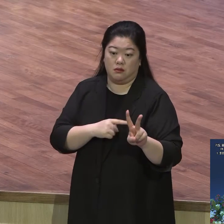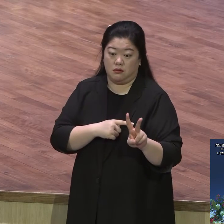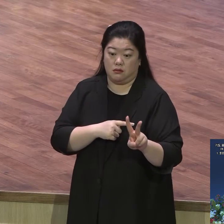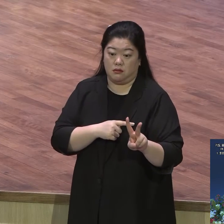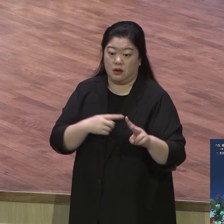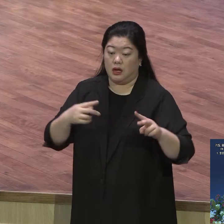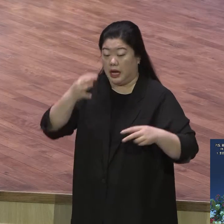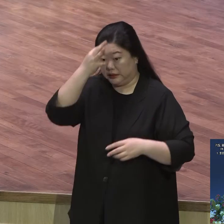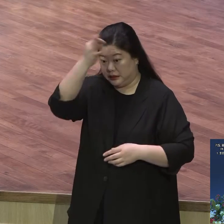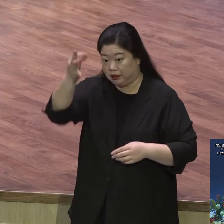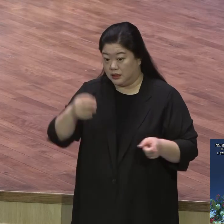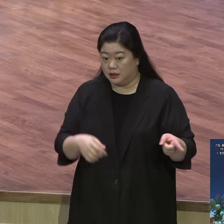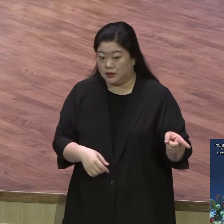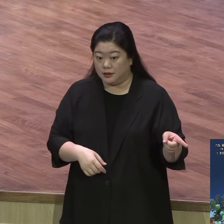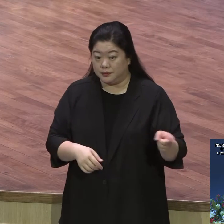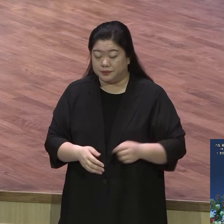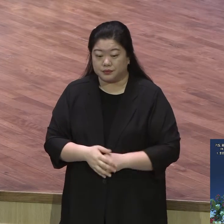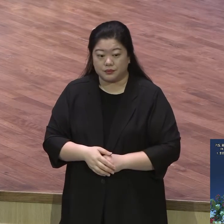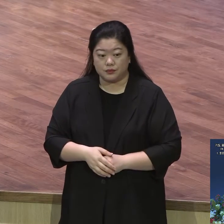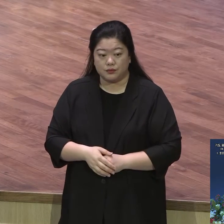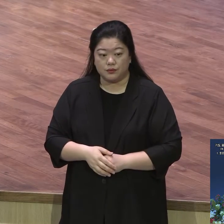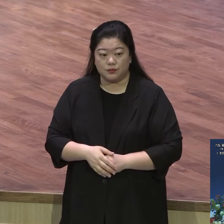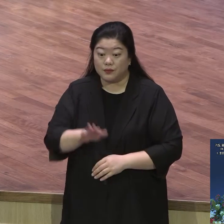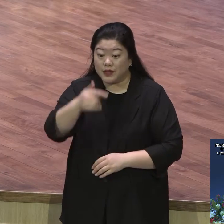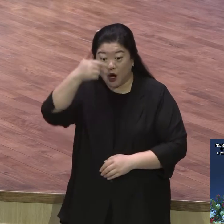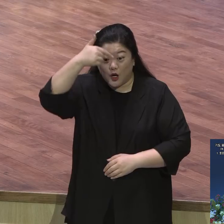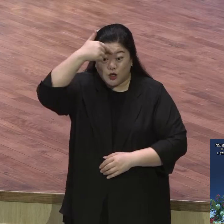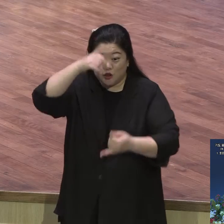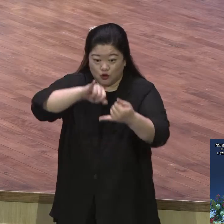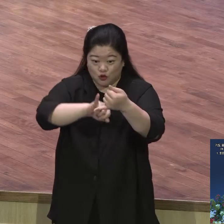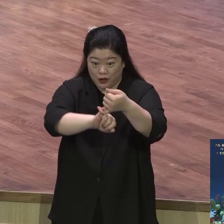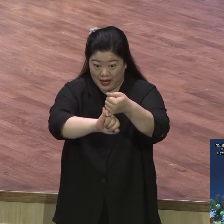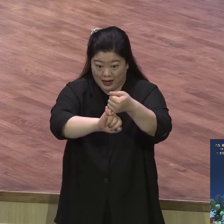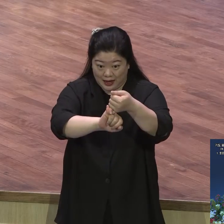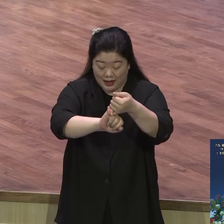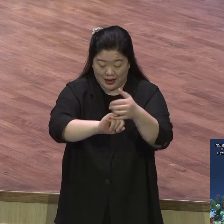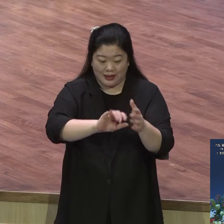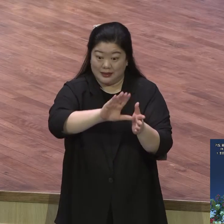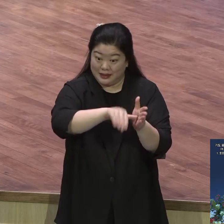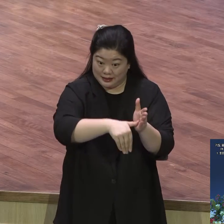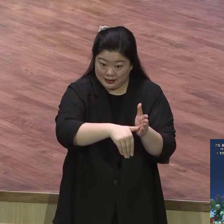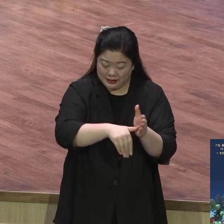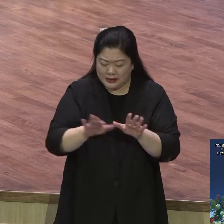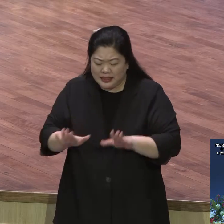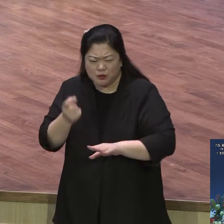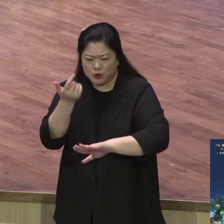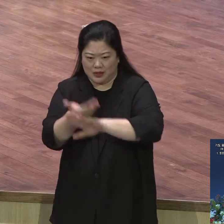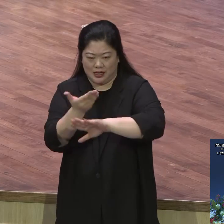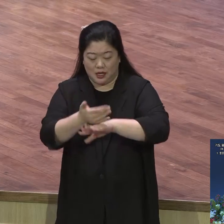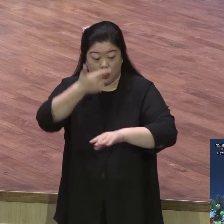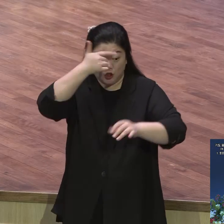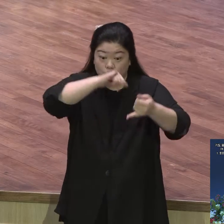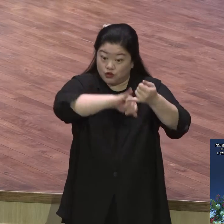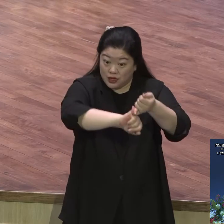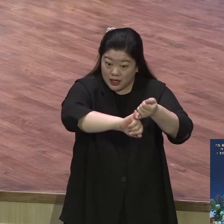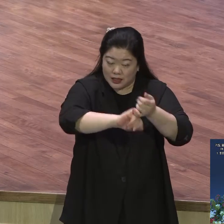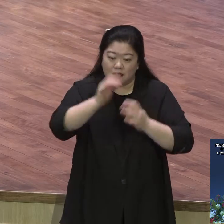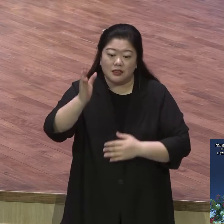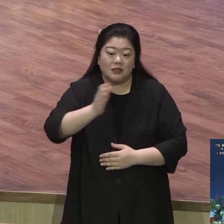구약시대는요 지금처럼 성령이 한 번 오시면 지금은 영원히 함께 우리와 계시지만 구약